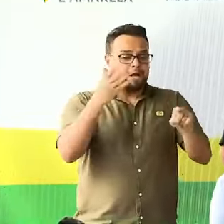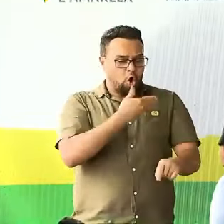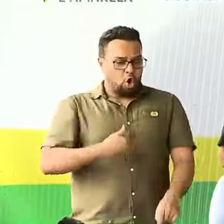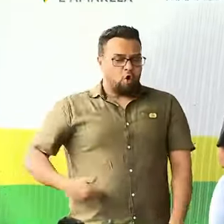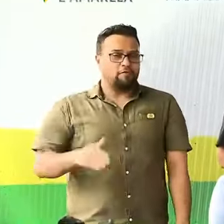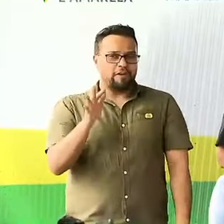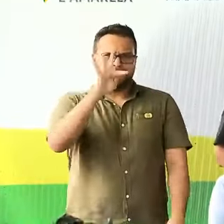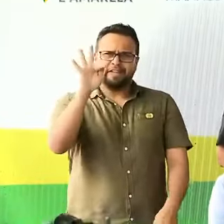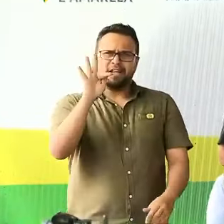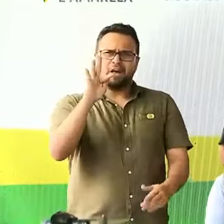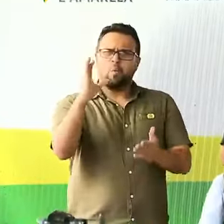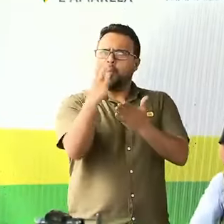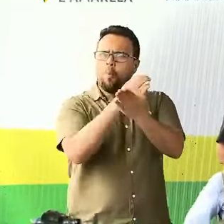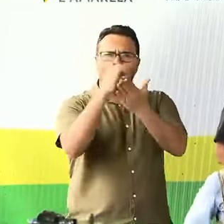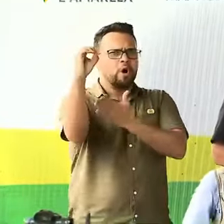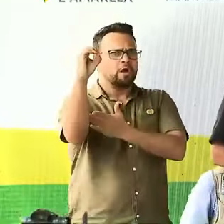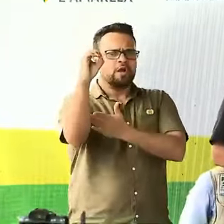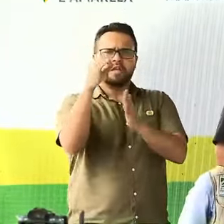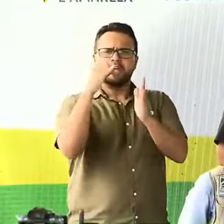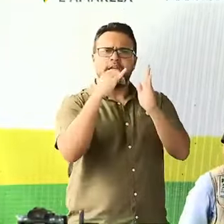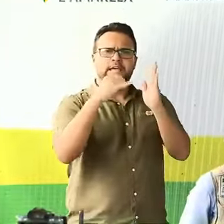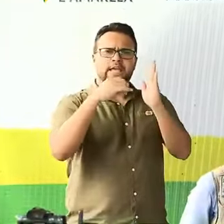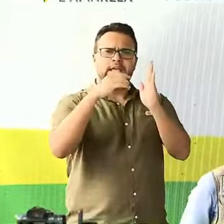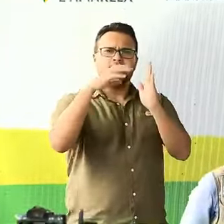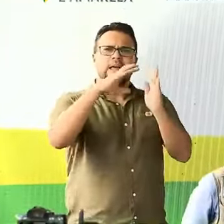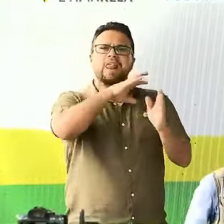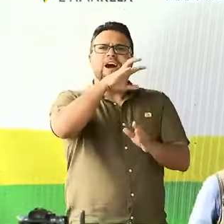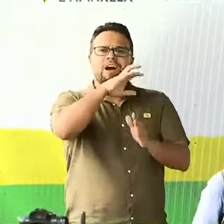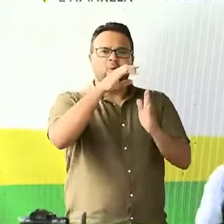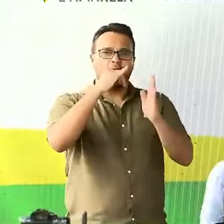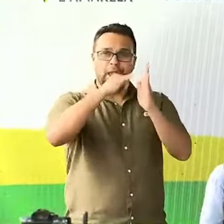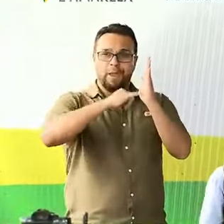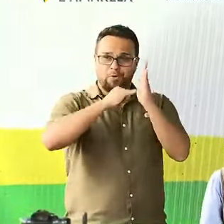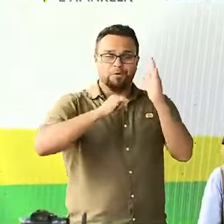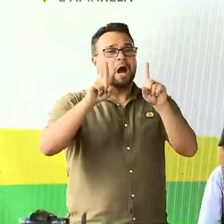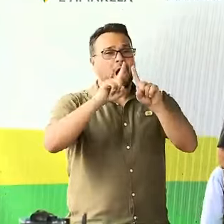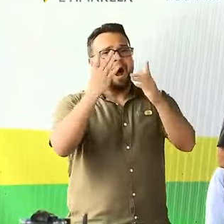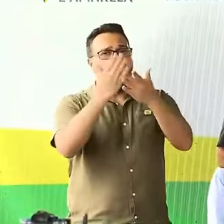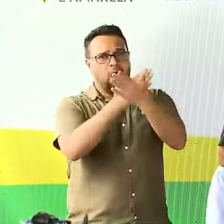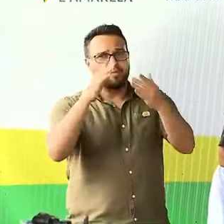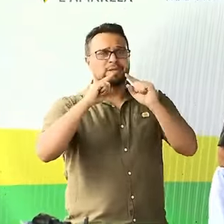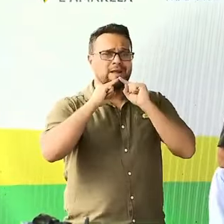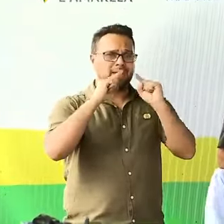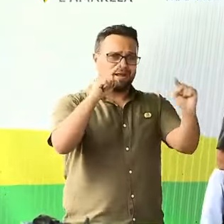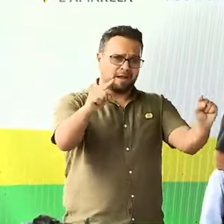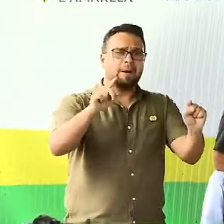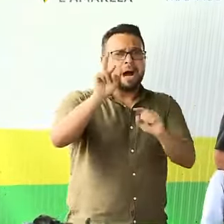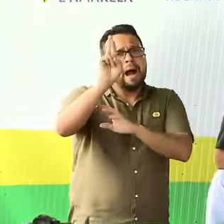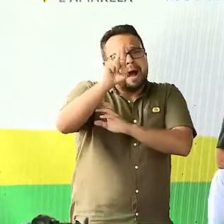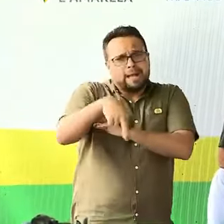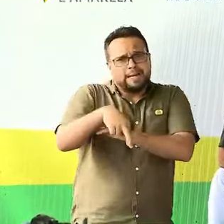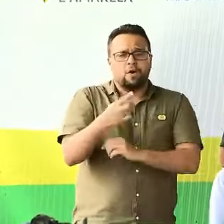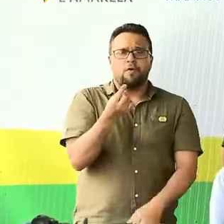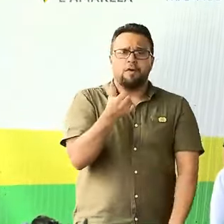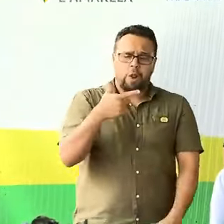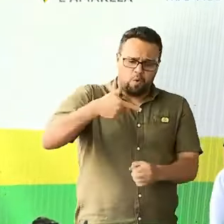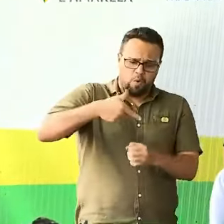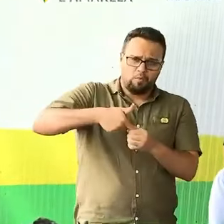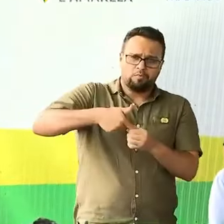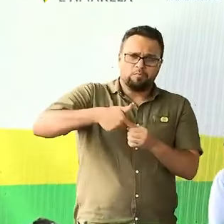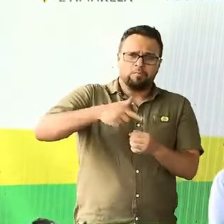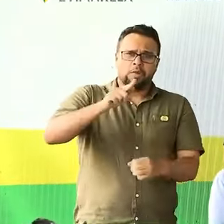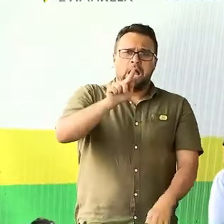imposto do gás de cozinha. Muitos também reclamam com razão do preço da gasolina.